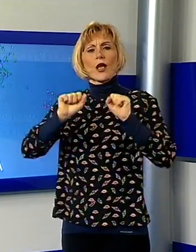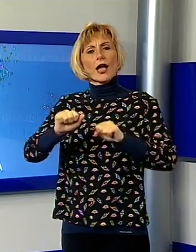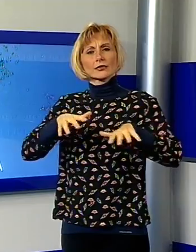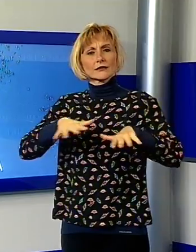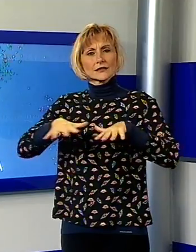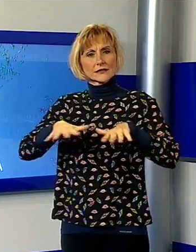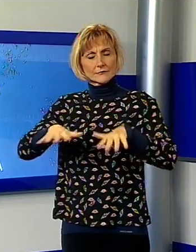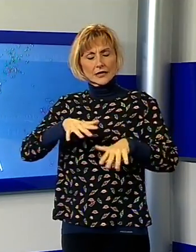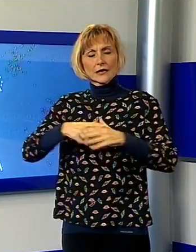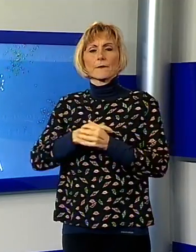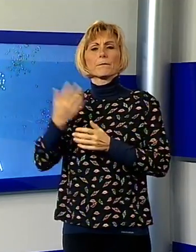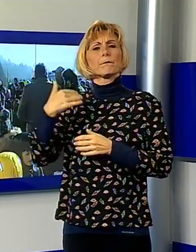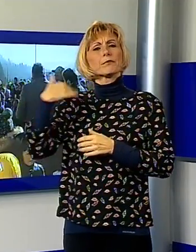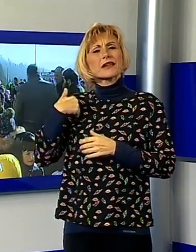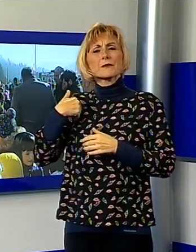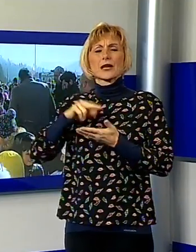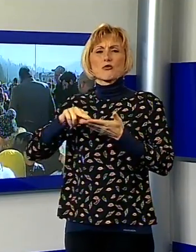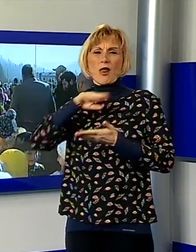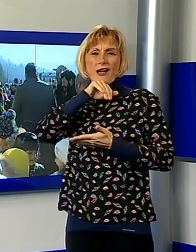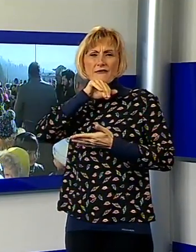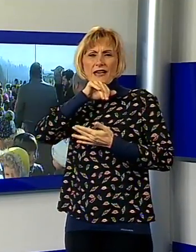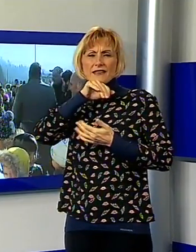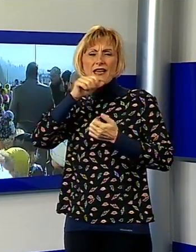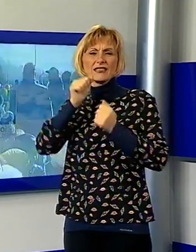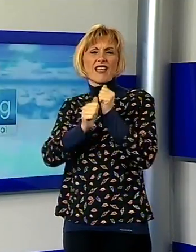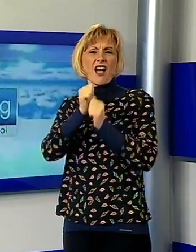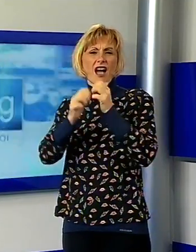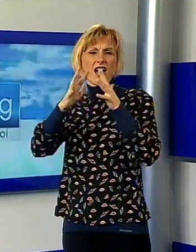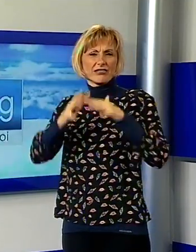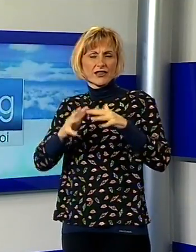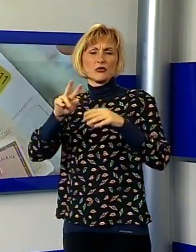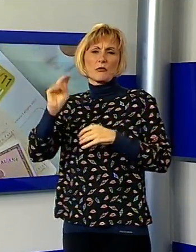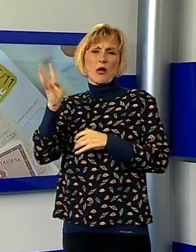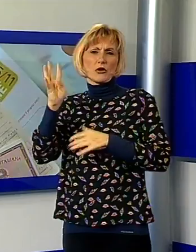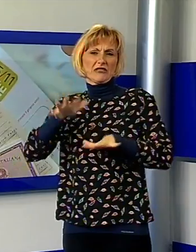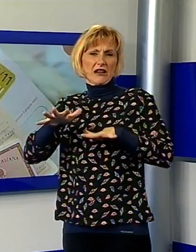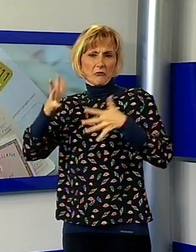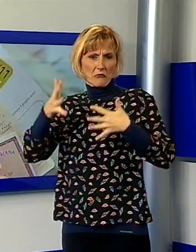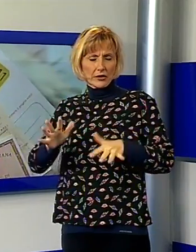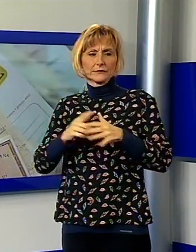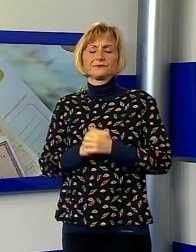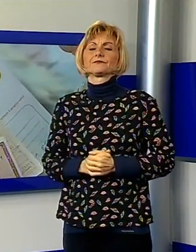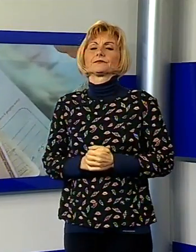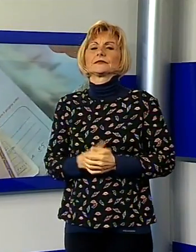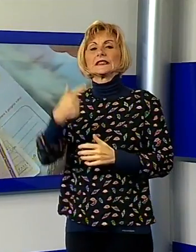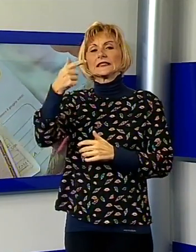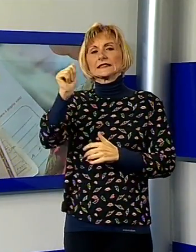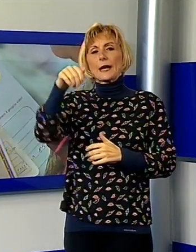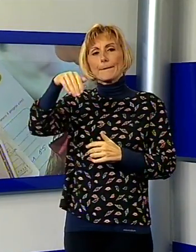danneggiata dal terremoto del 2014. Ultimatum a Tambellini o accetta il percorso comune con i